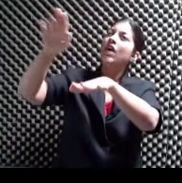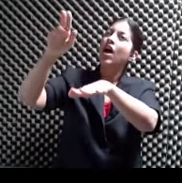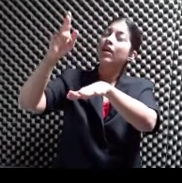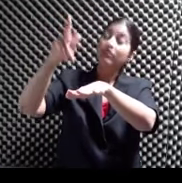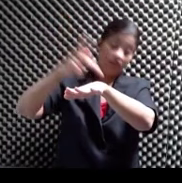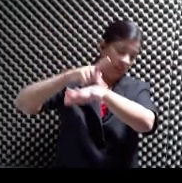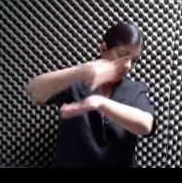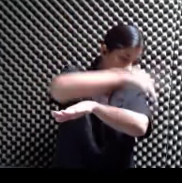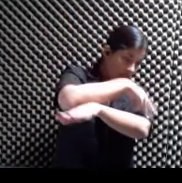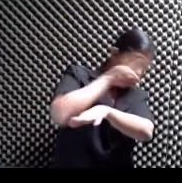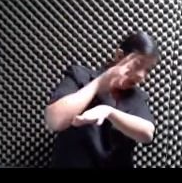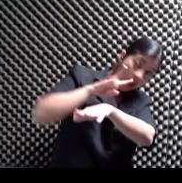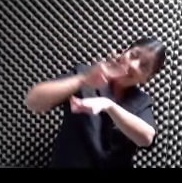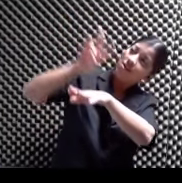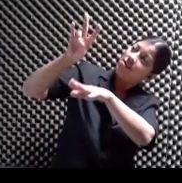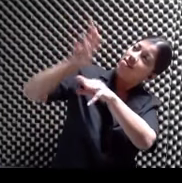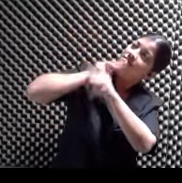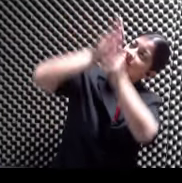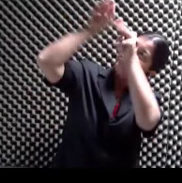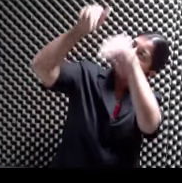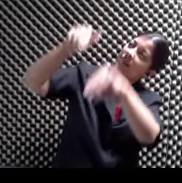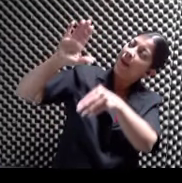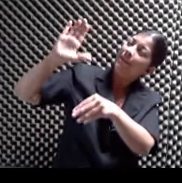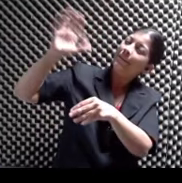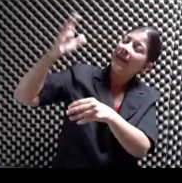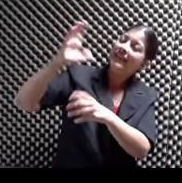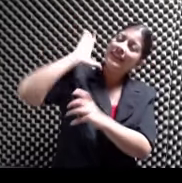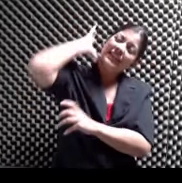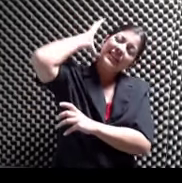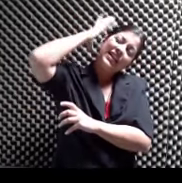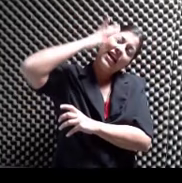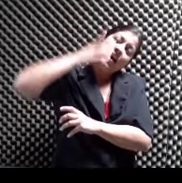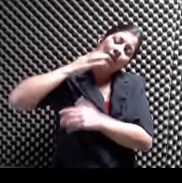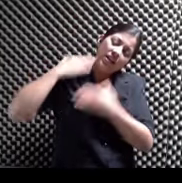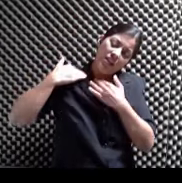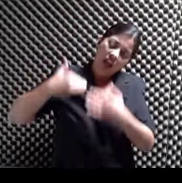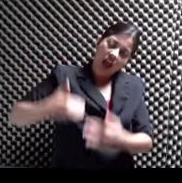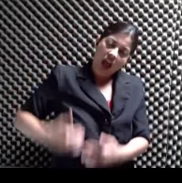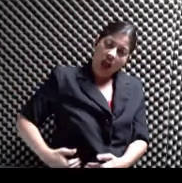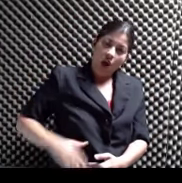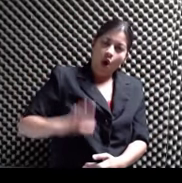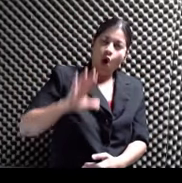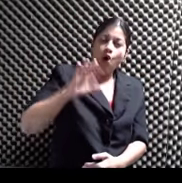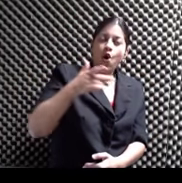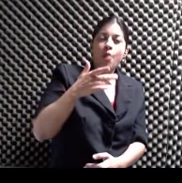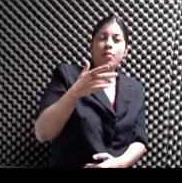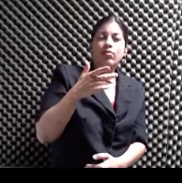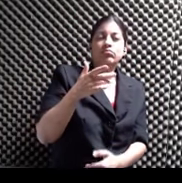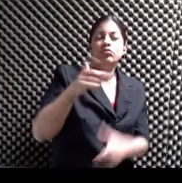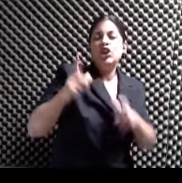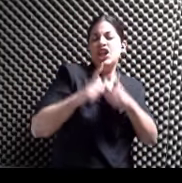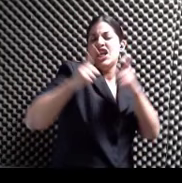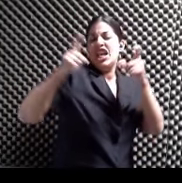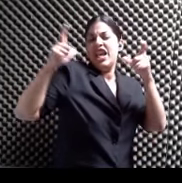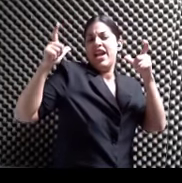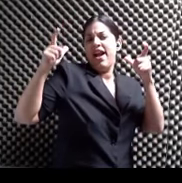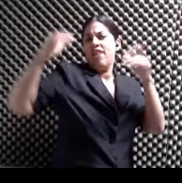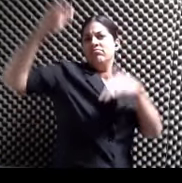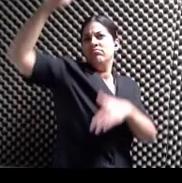tiene la figura La cabeza El estómago Y los pies De un gigante Acostado Es el perfil completo